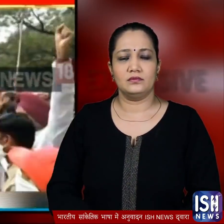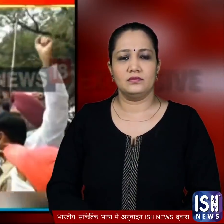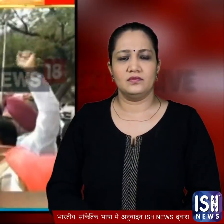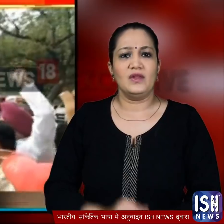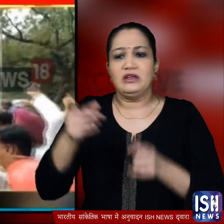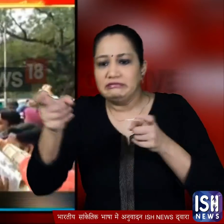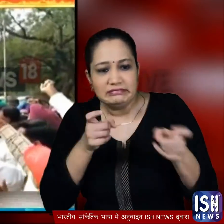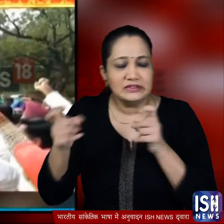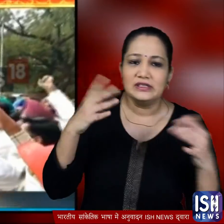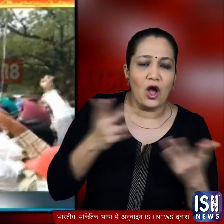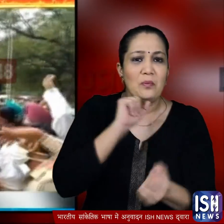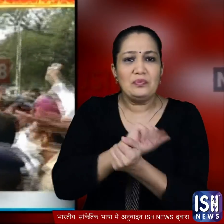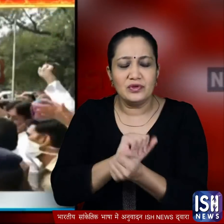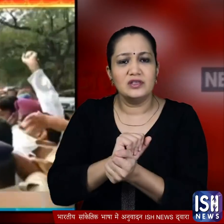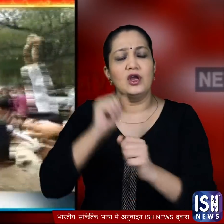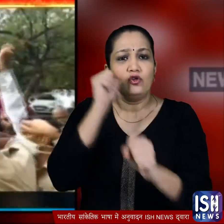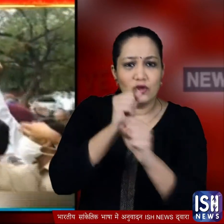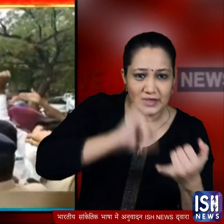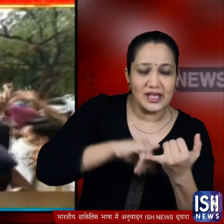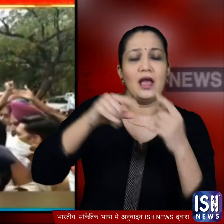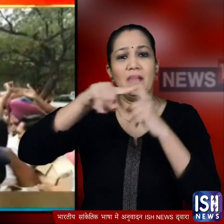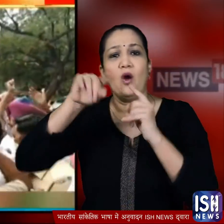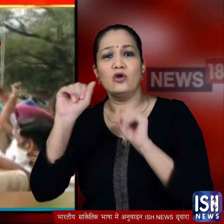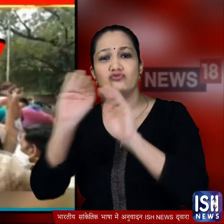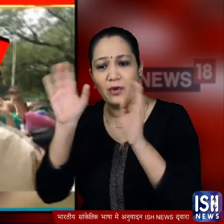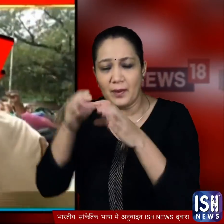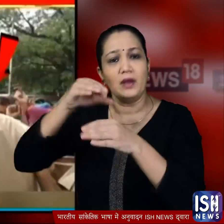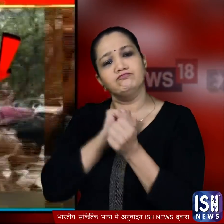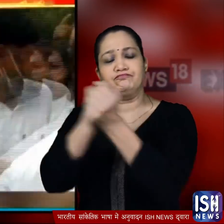हालात काबू में करने के लिए पुलिस ने गुरमीद सिंग और उनके समर्थकों को हिरासत में ले लिया